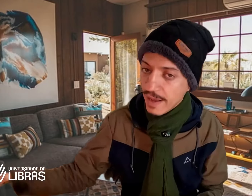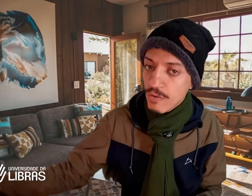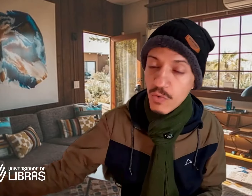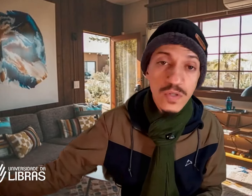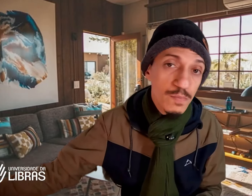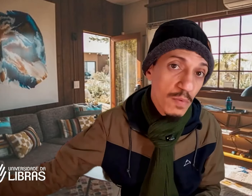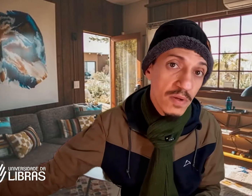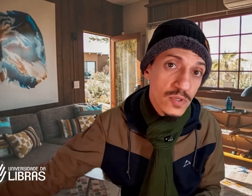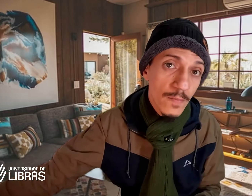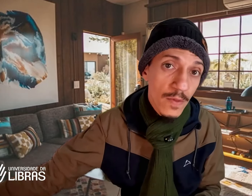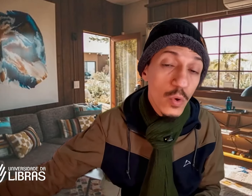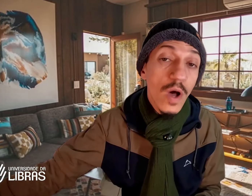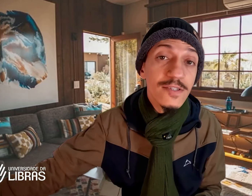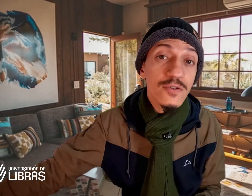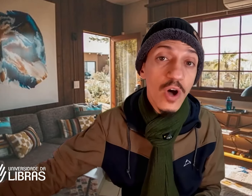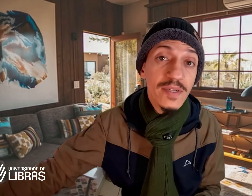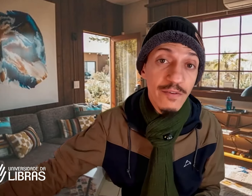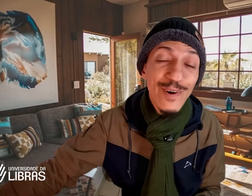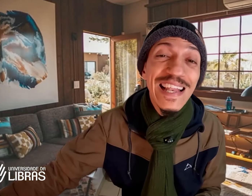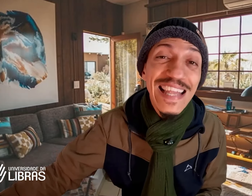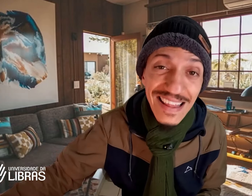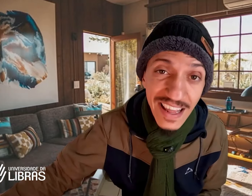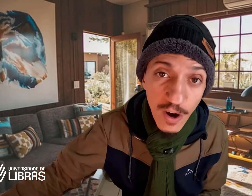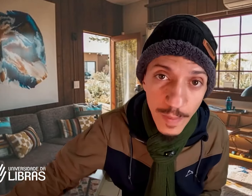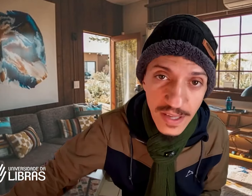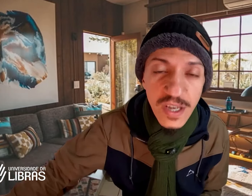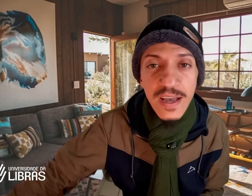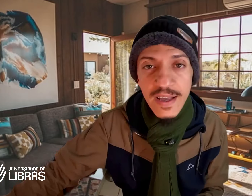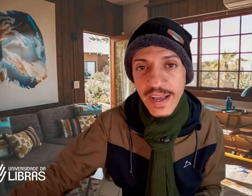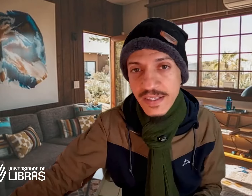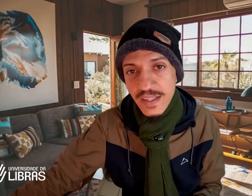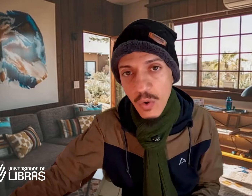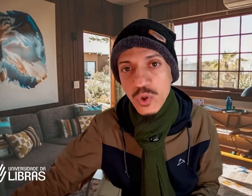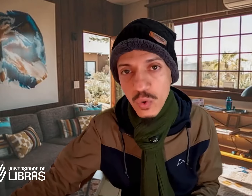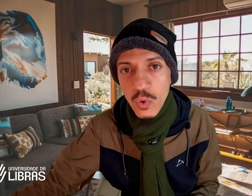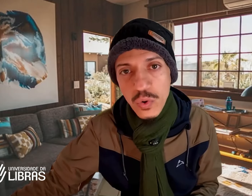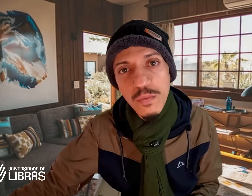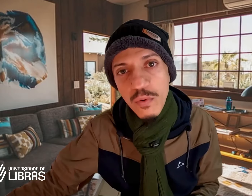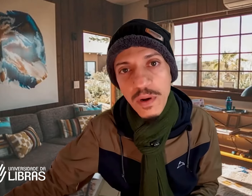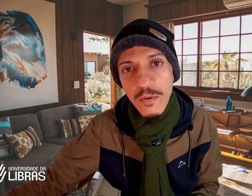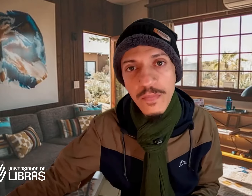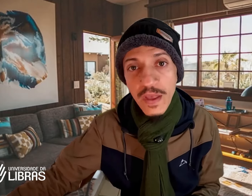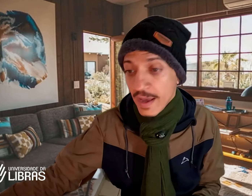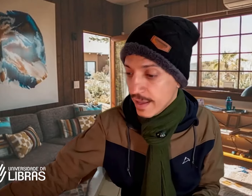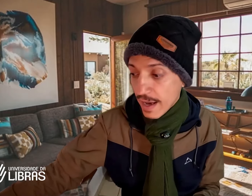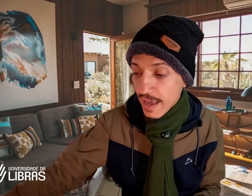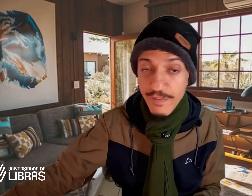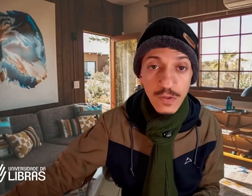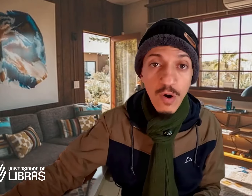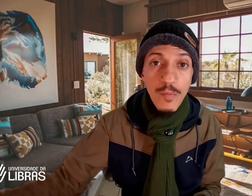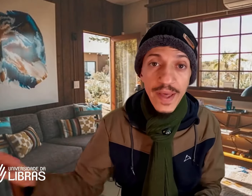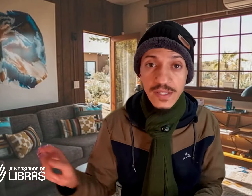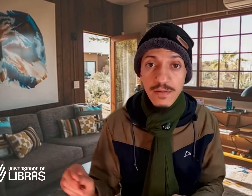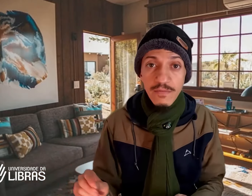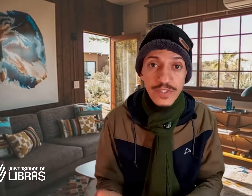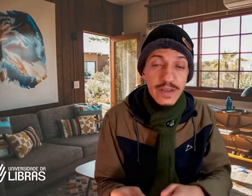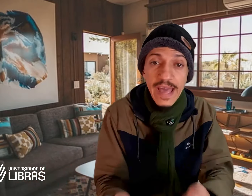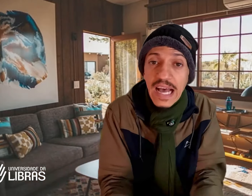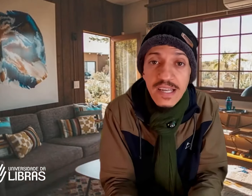concursos públicos. O nosso nome já foi literalmente questão de concurso público. E aí, eventualmente, você quer ser